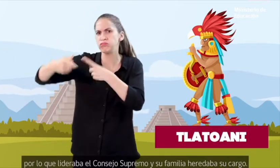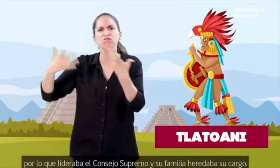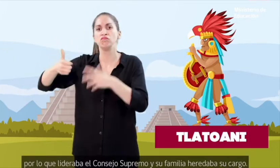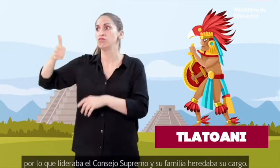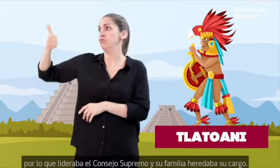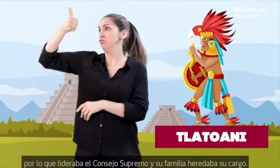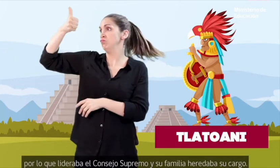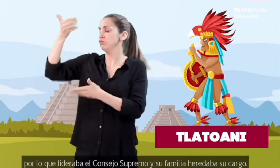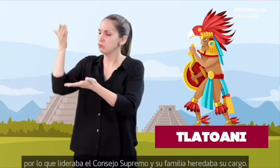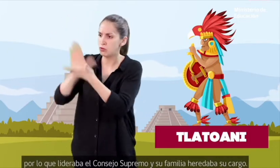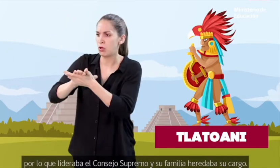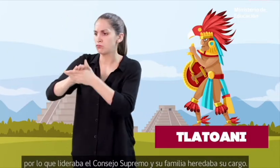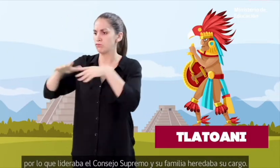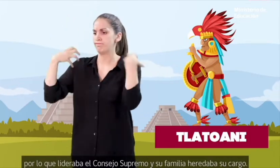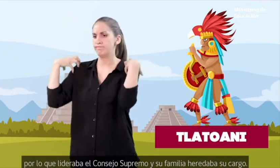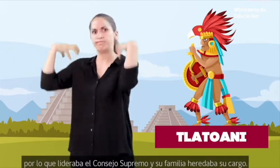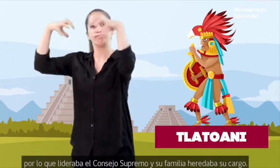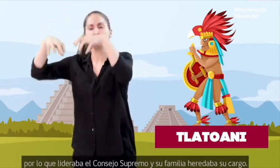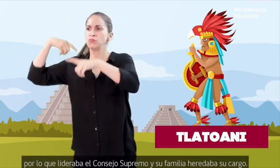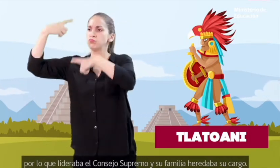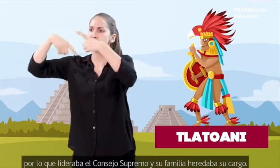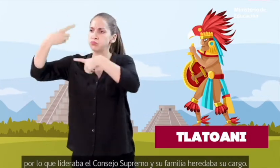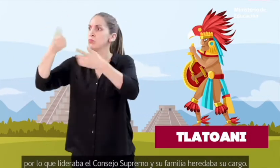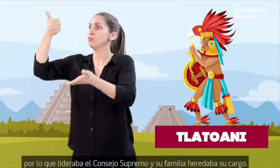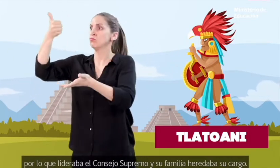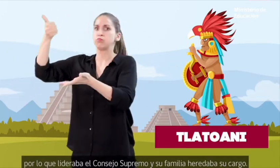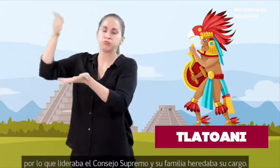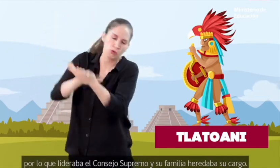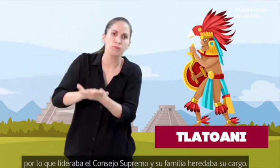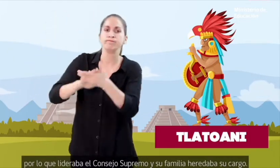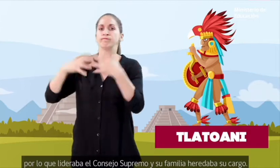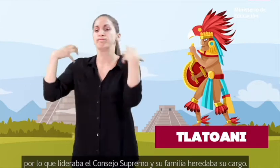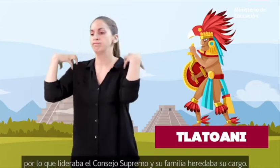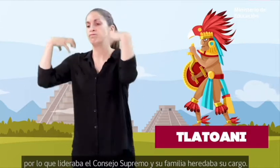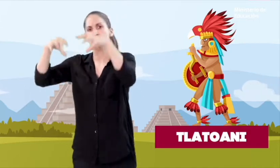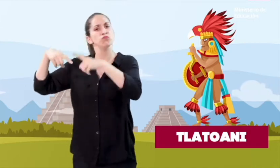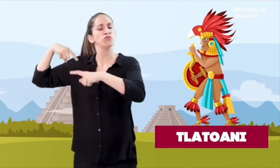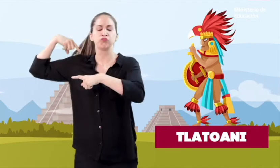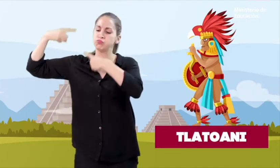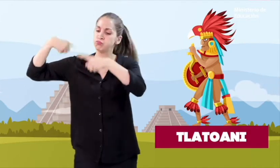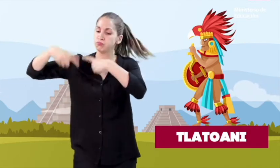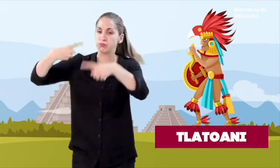por lo que lideraba el Consejo Supremo y su familia heredaba su cargo.